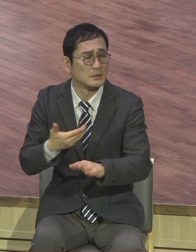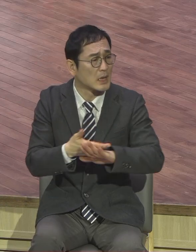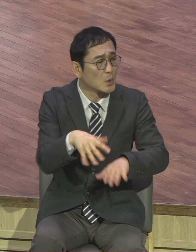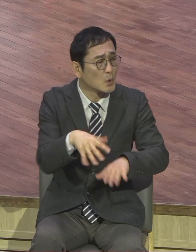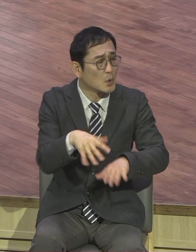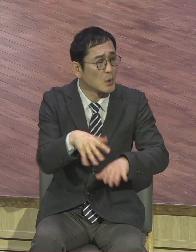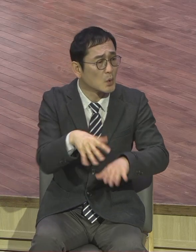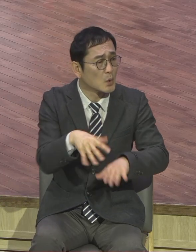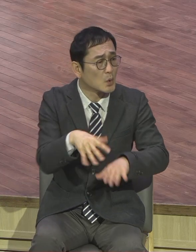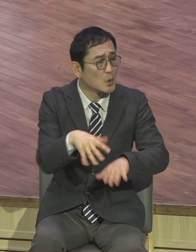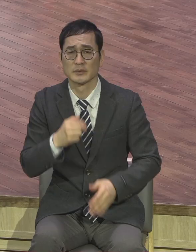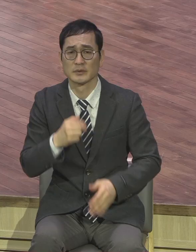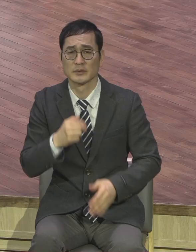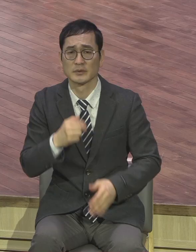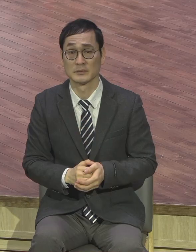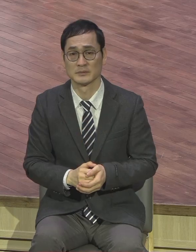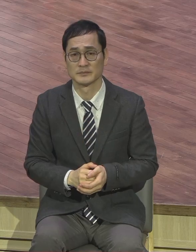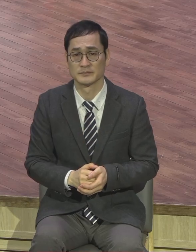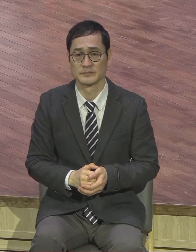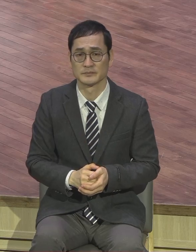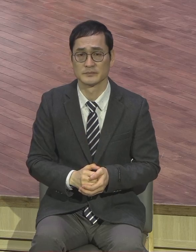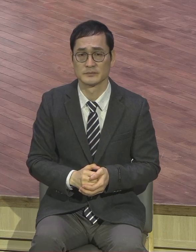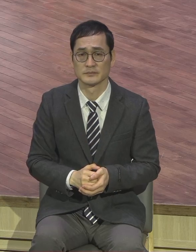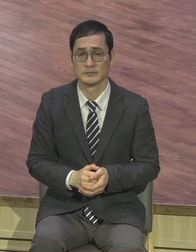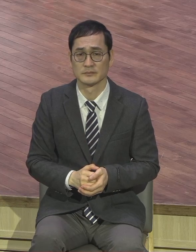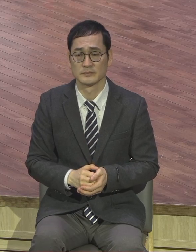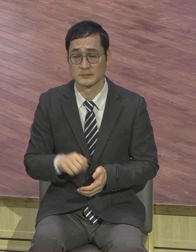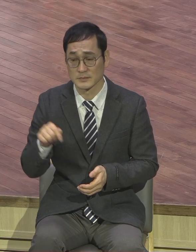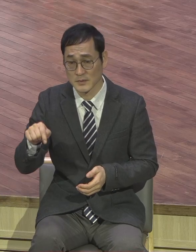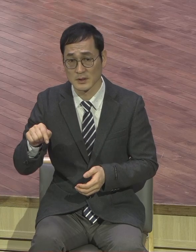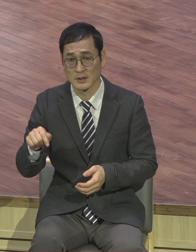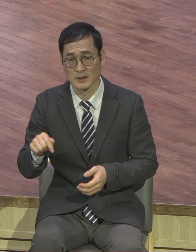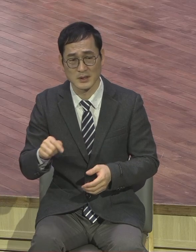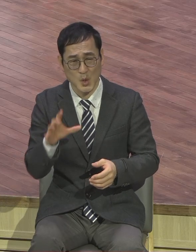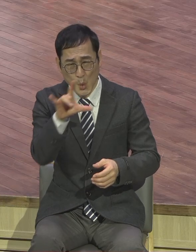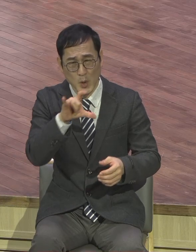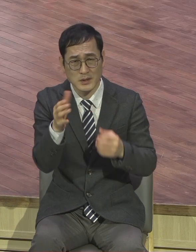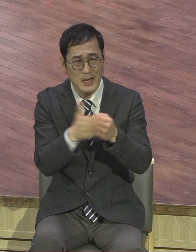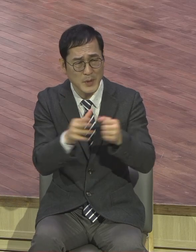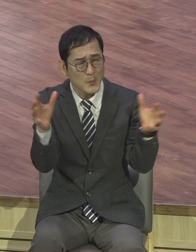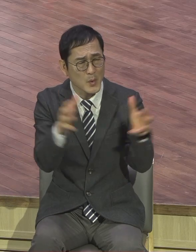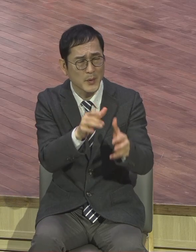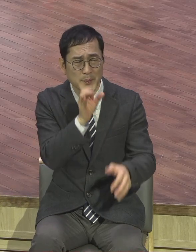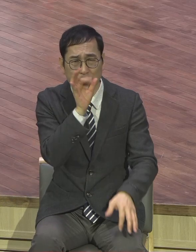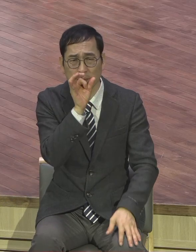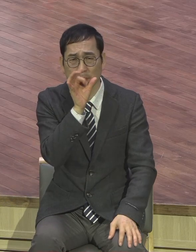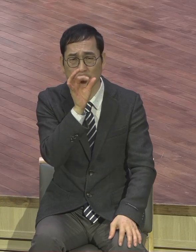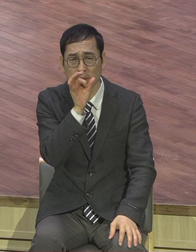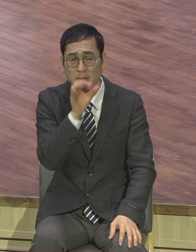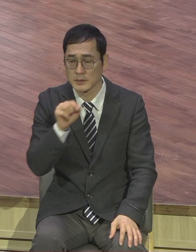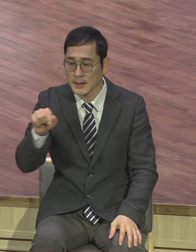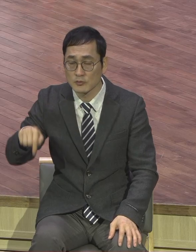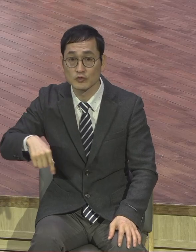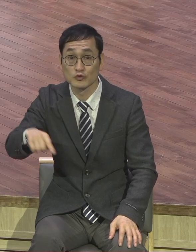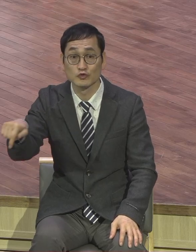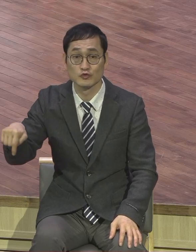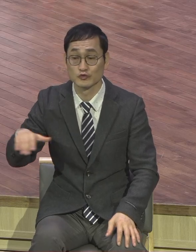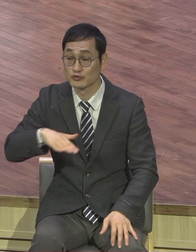하느냐 우리 비전홀에서 지금 매주 계속 전국 교사수론회 전국 여름 집회